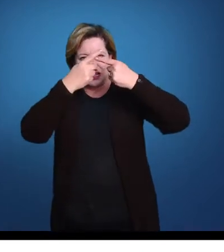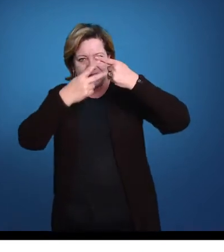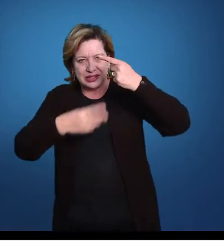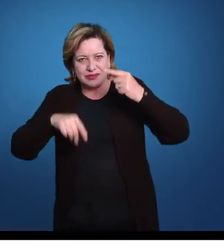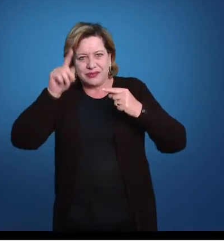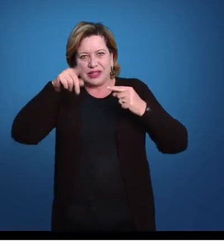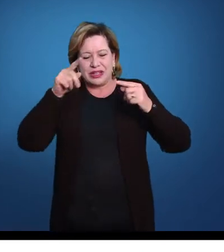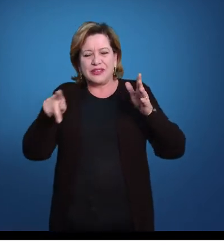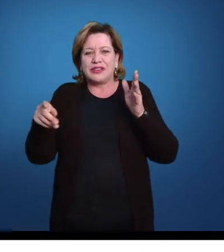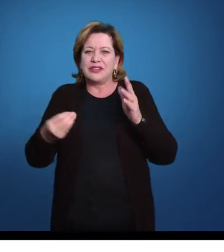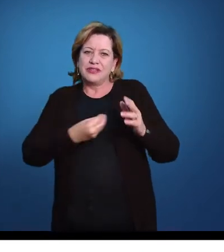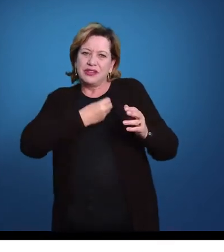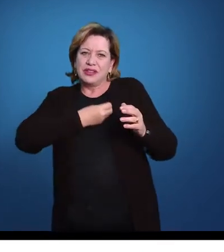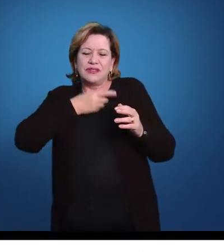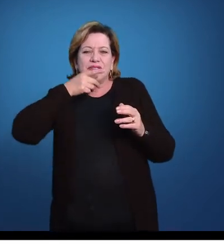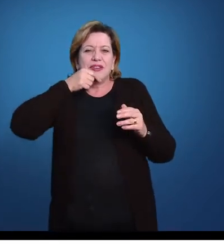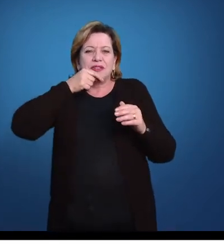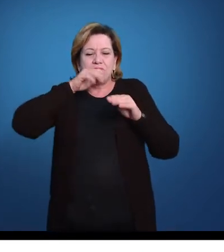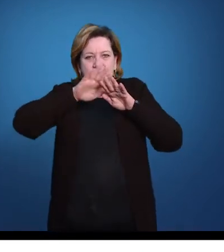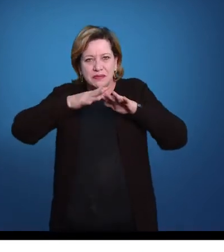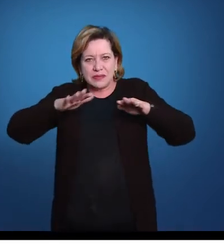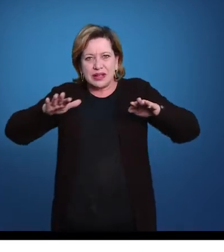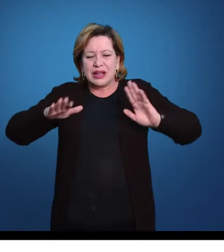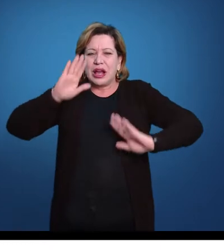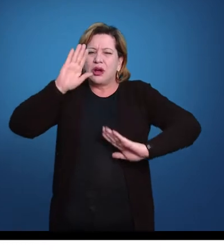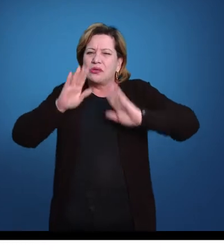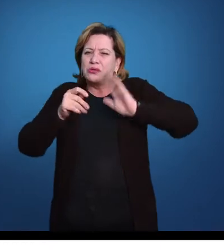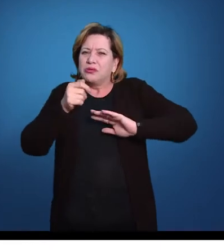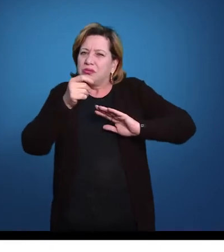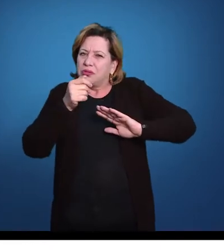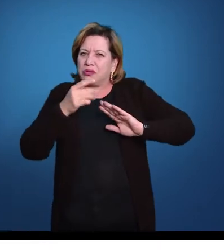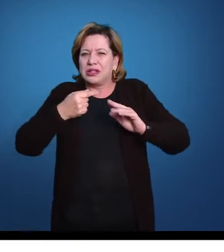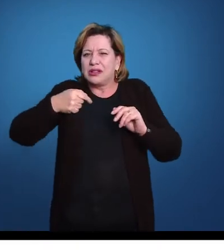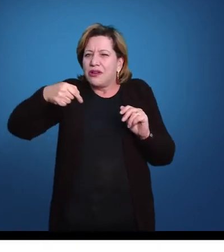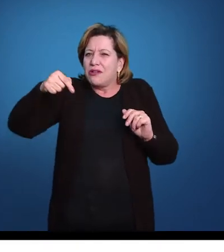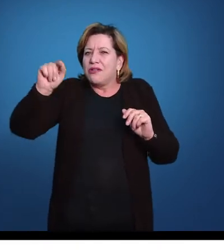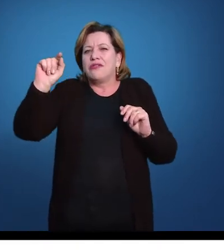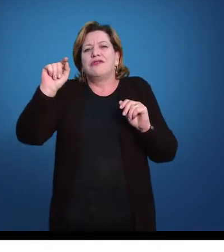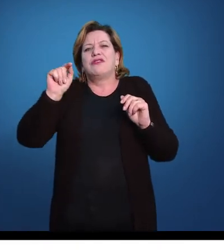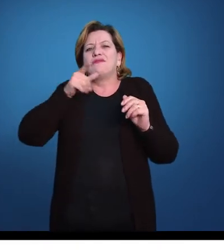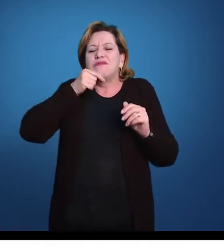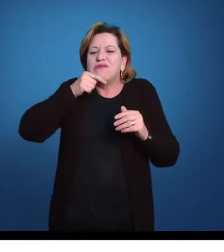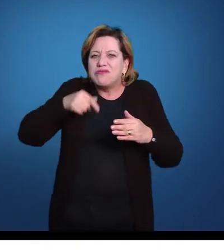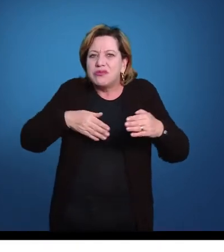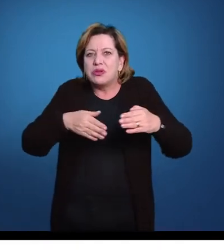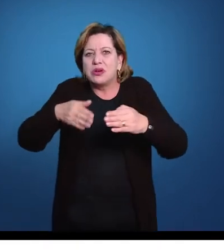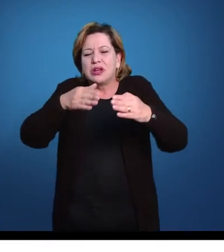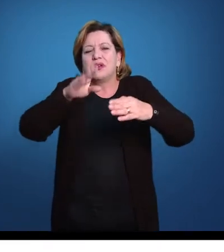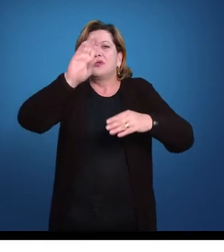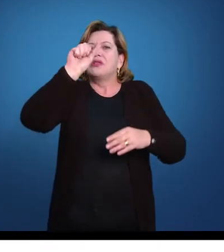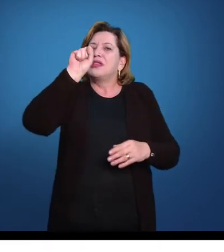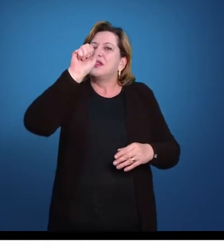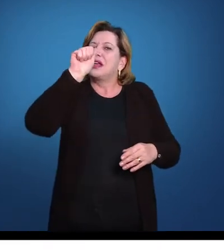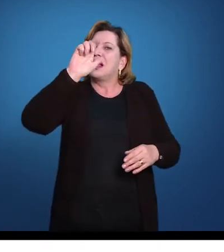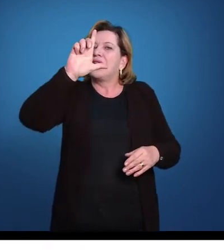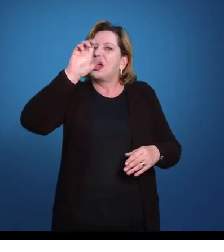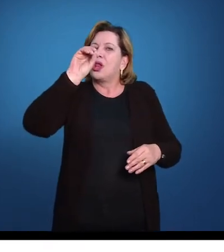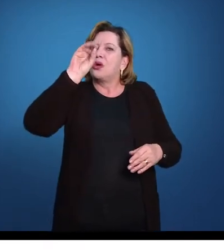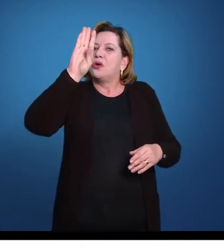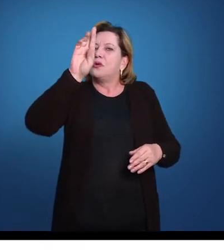marinhos, algumas poucas espécies se aventuram em água salobra, em Bahia, em ambientes de transição entre água doce